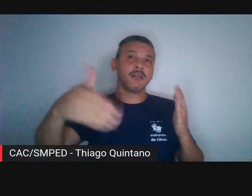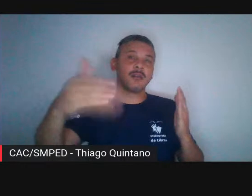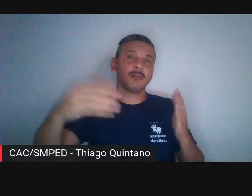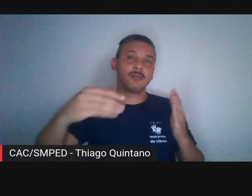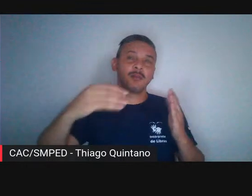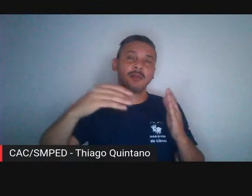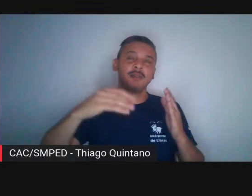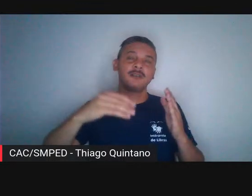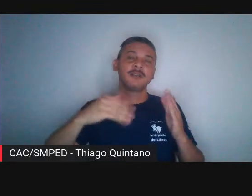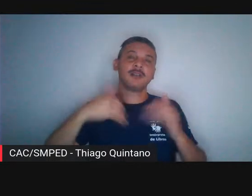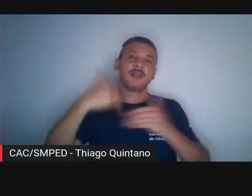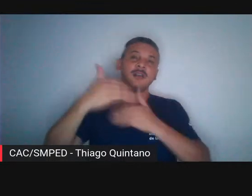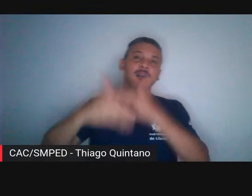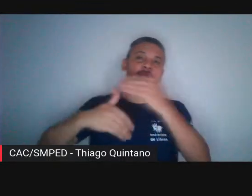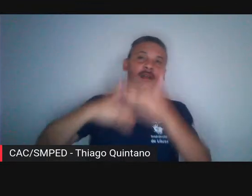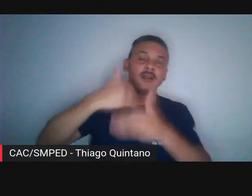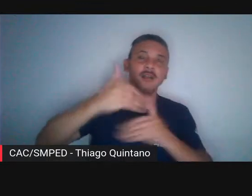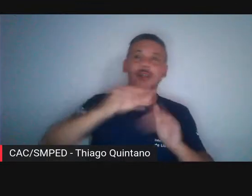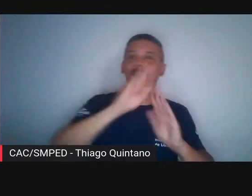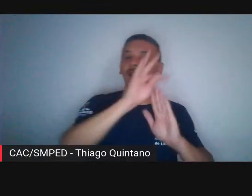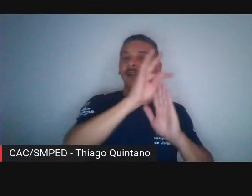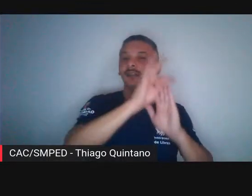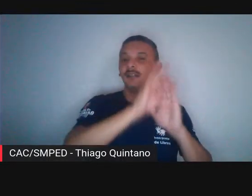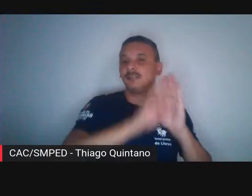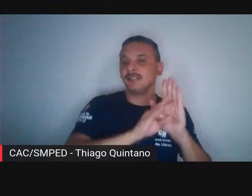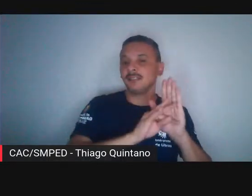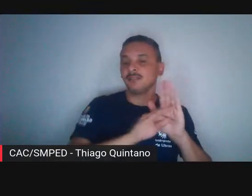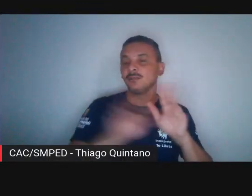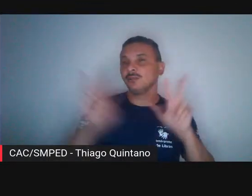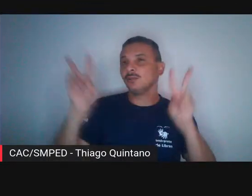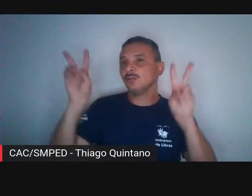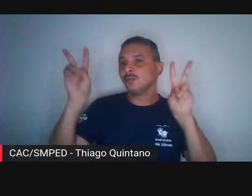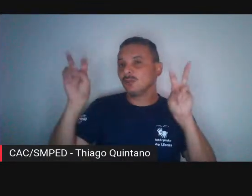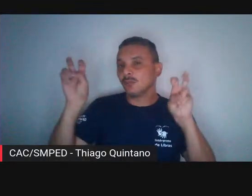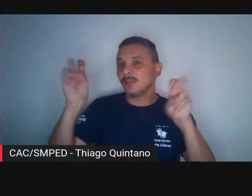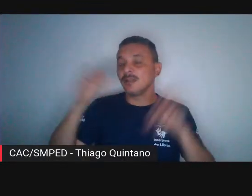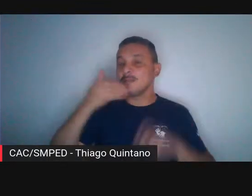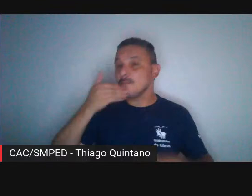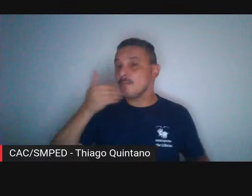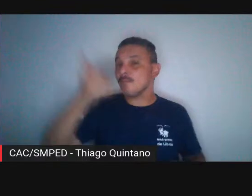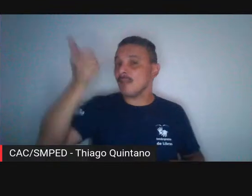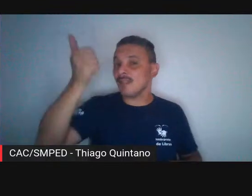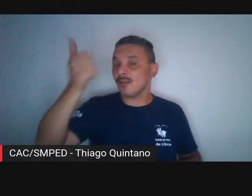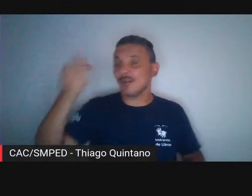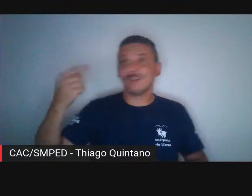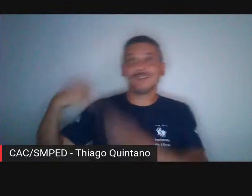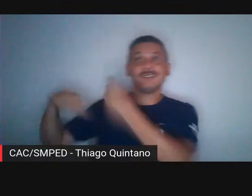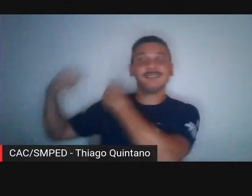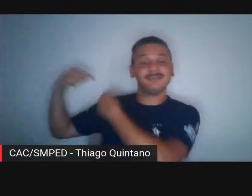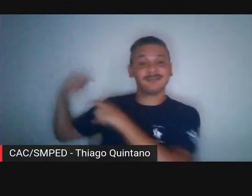texto de alguma forma fala mais, até melhor que na época. Caio Cano.